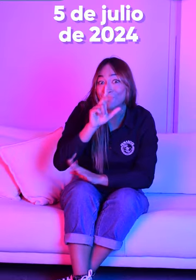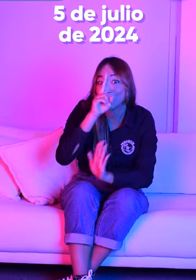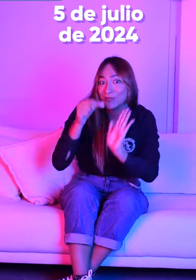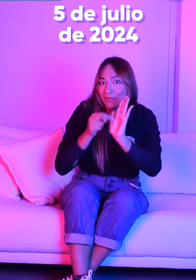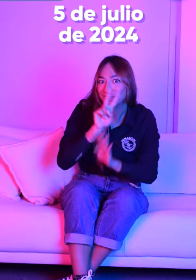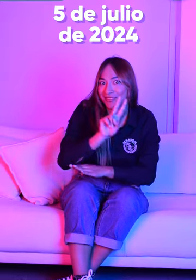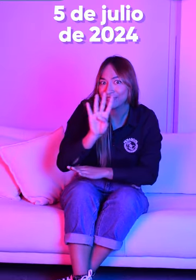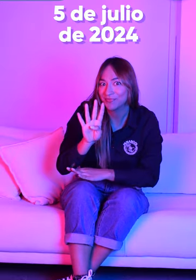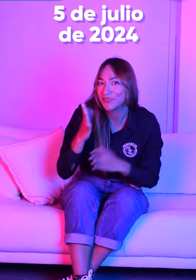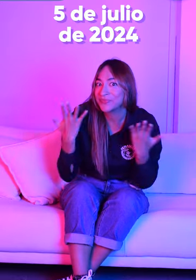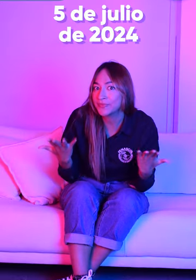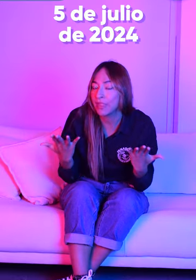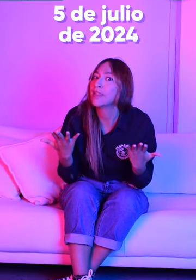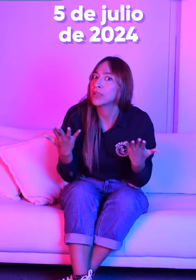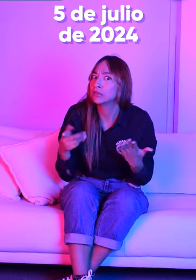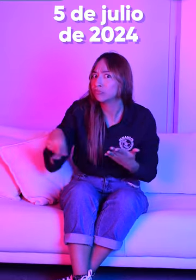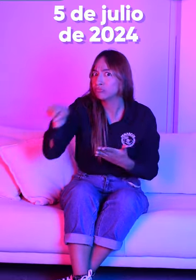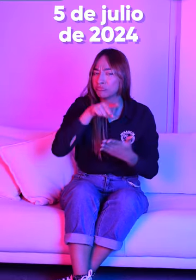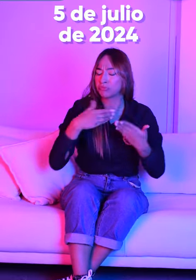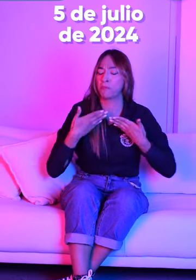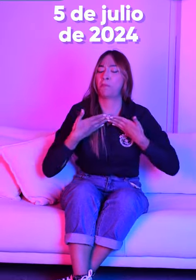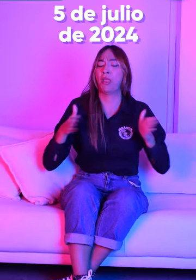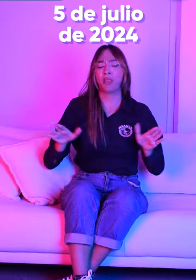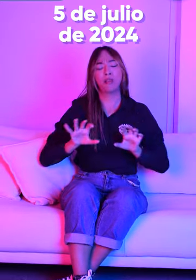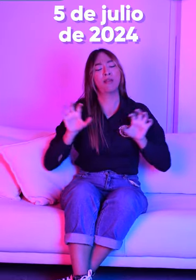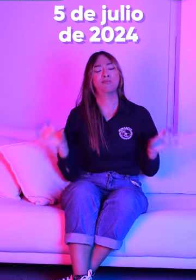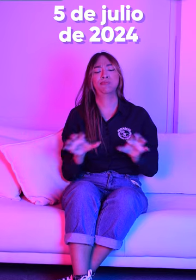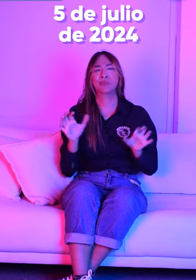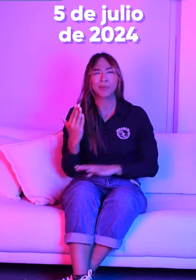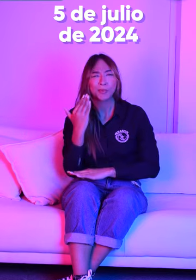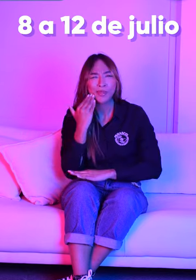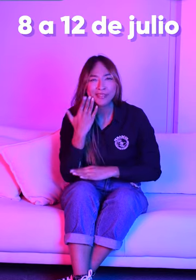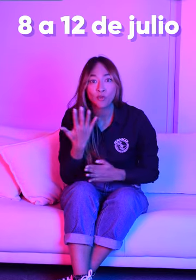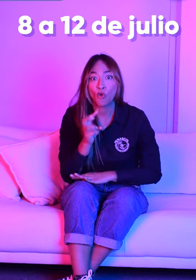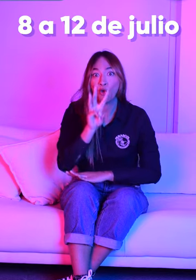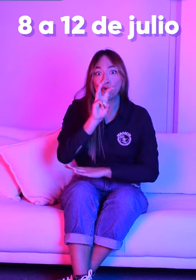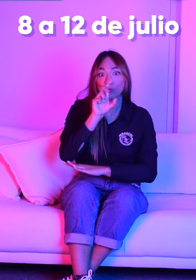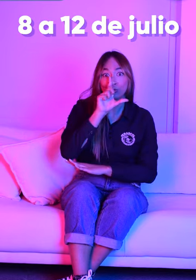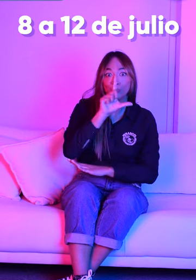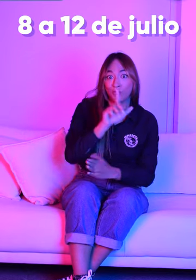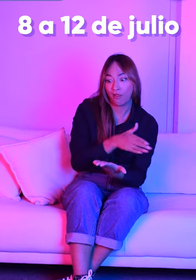discapacidad. Sin costo, hasta el 5 de julio del 2024.